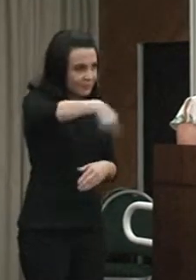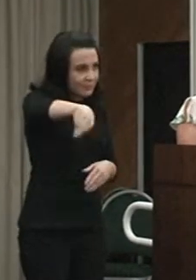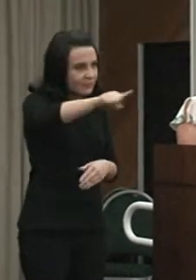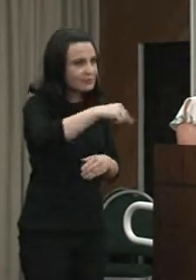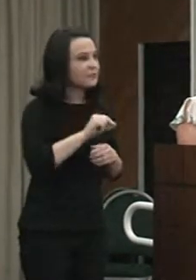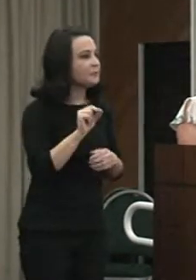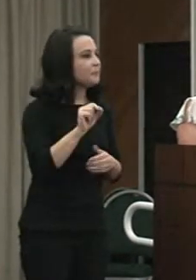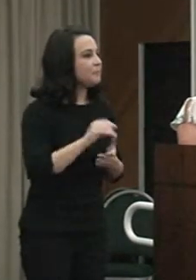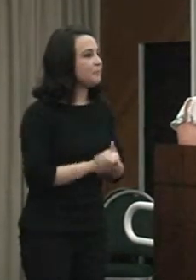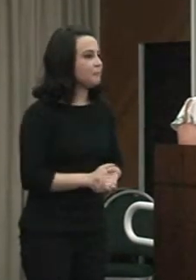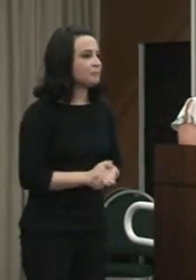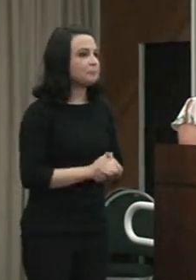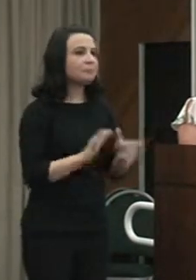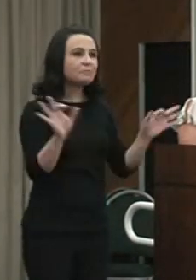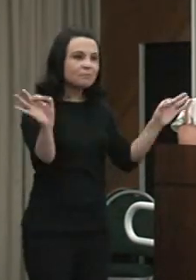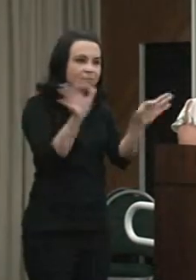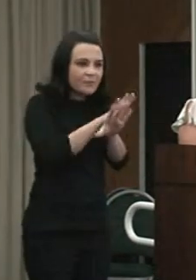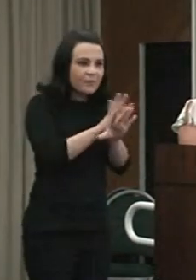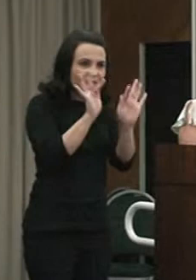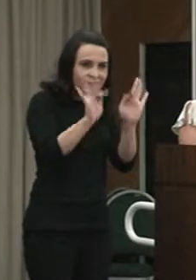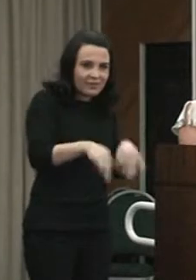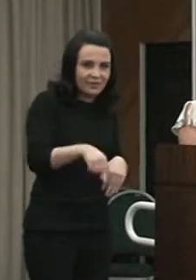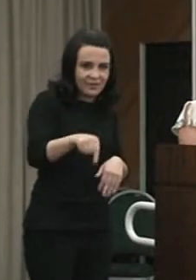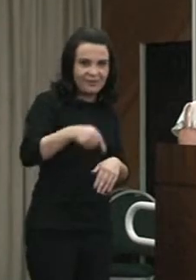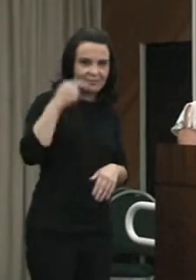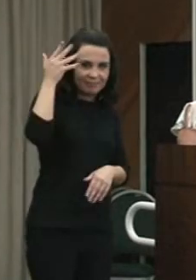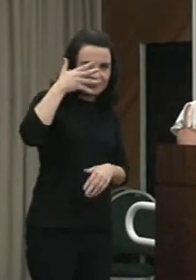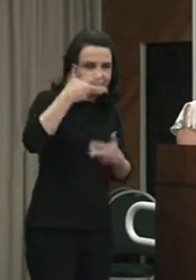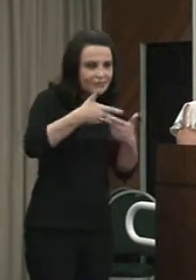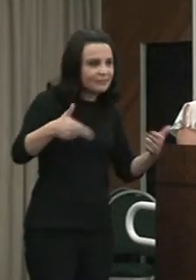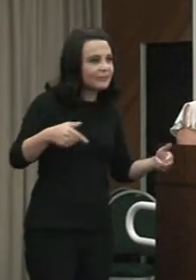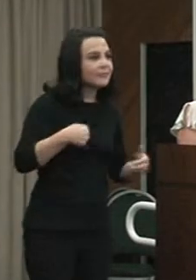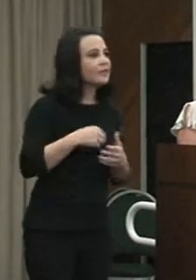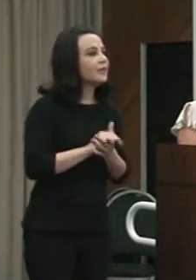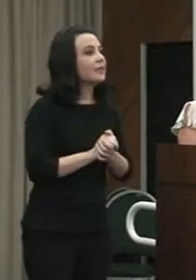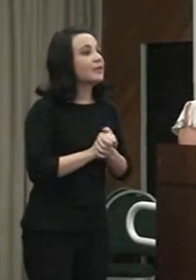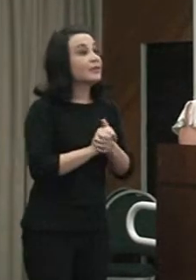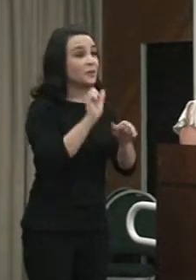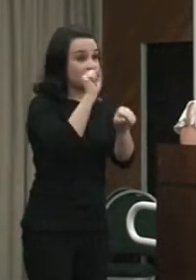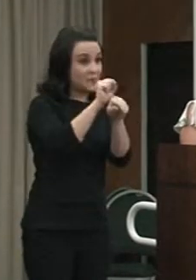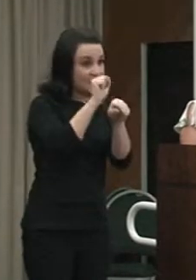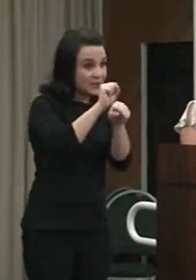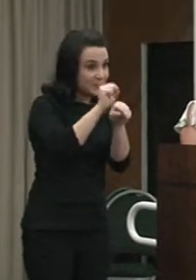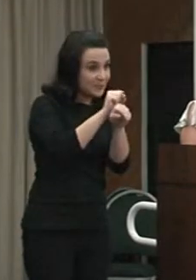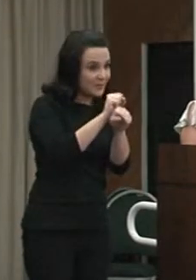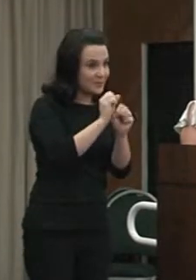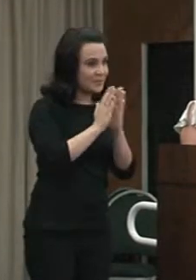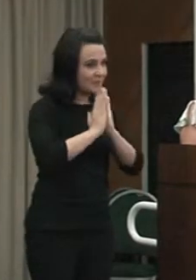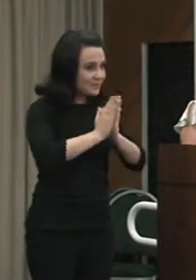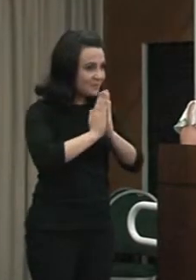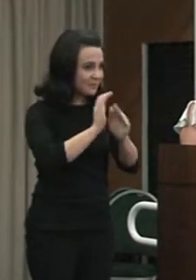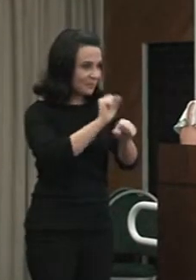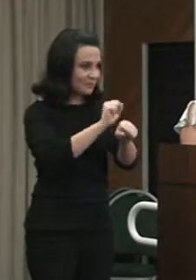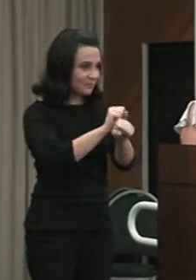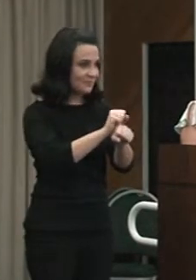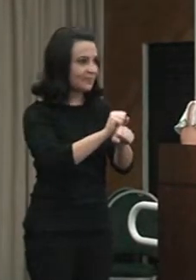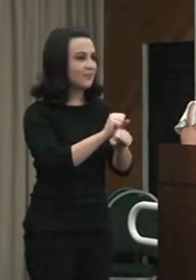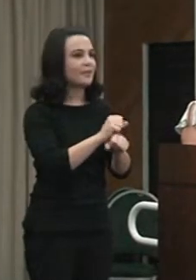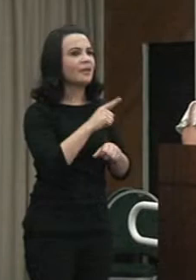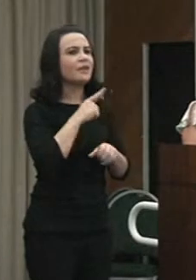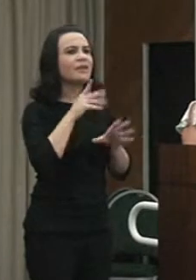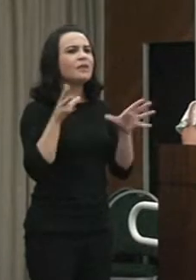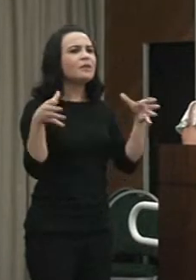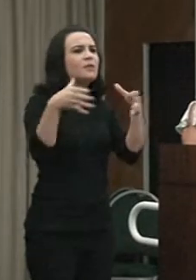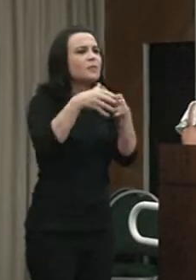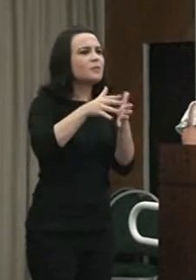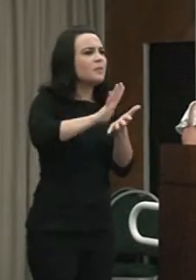já no final do evento ainda, esperem um pouquinho, mas nós teríamos o grupo de